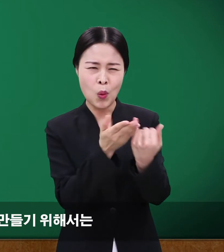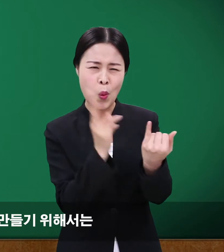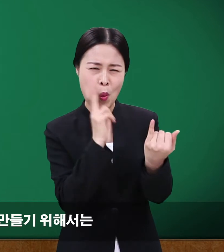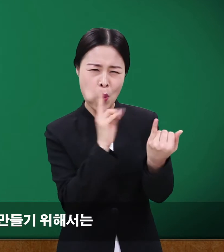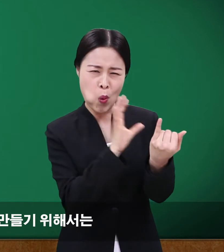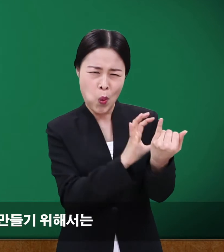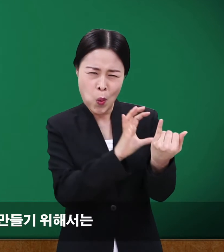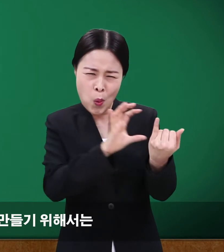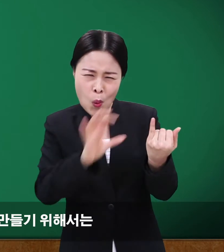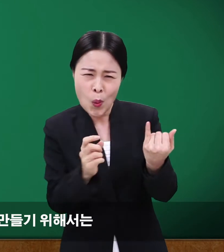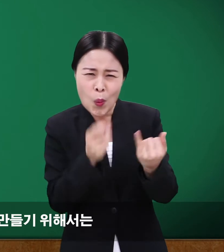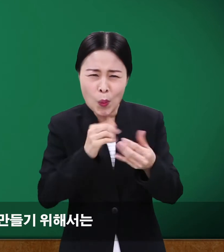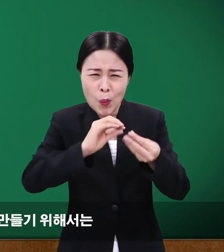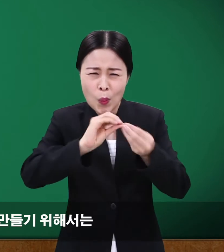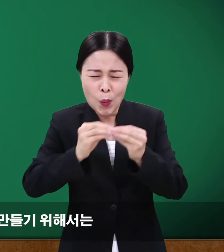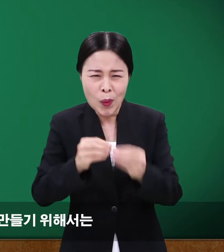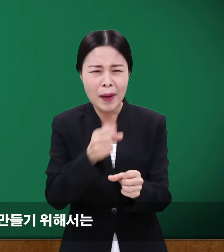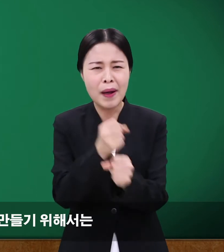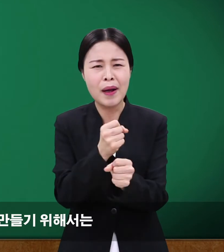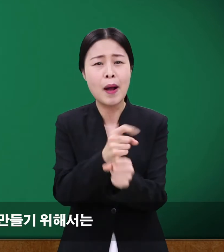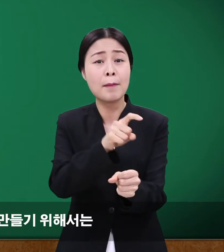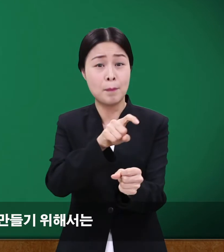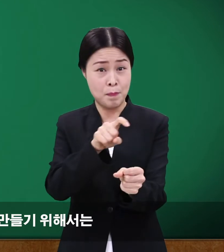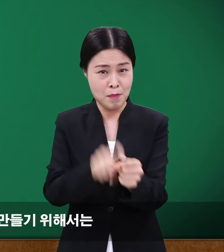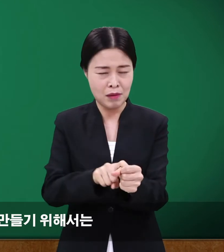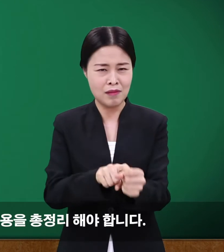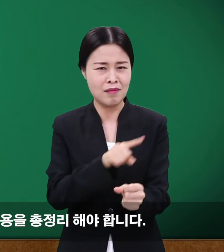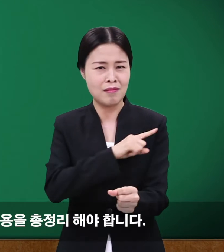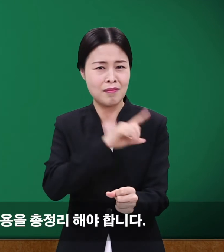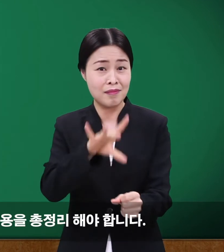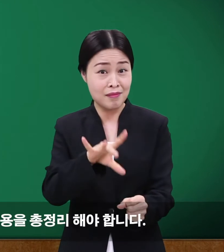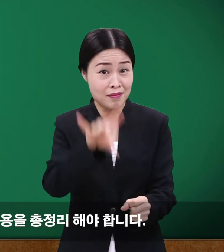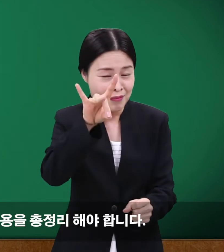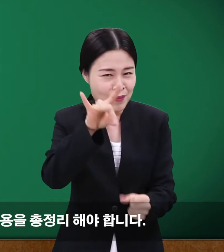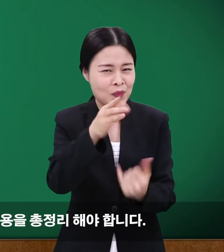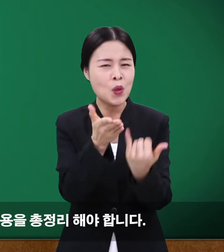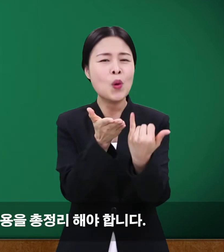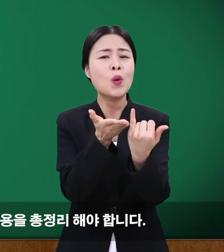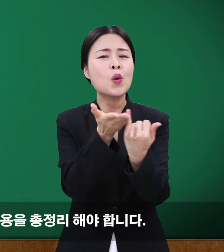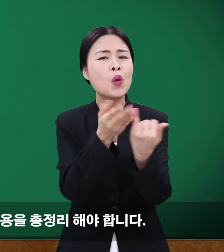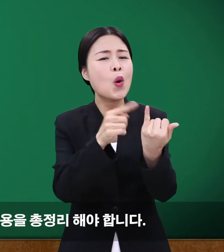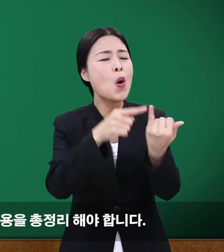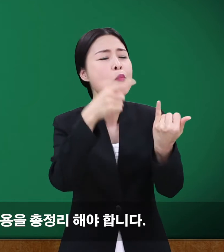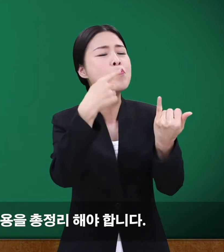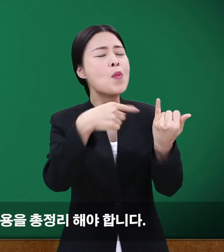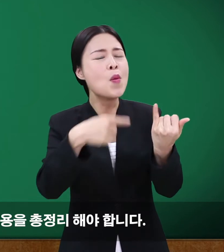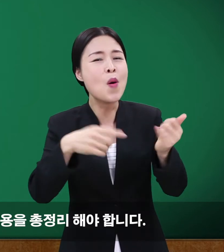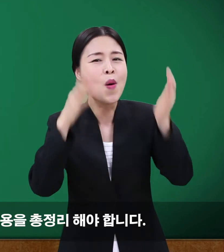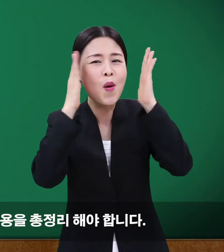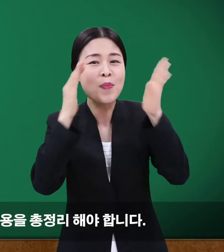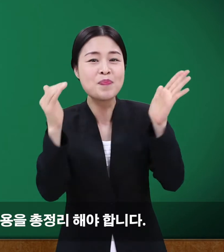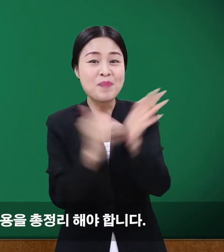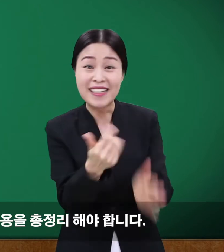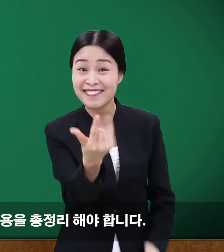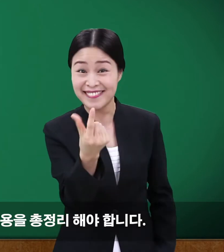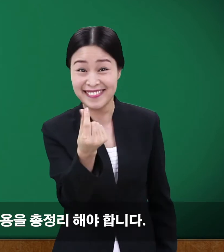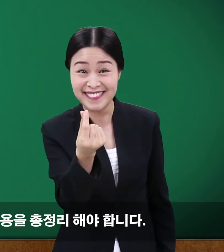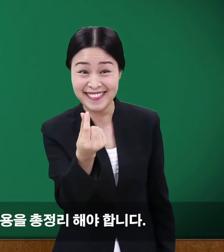독도 디오라마를 만들기 위해서는 먼저 독도에 대해 공부한 내용을 총정리해야